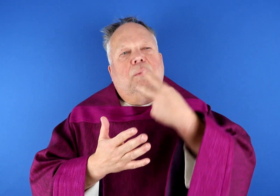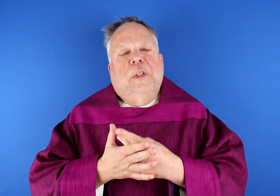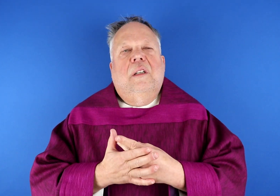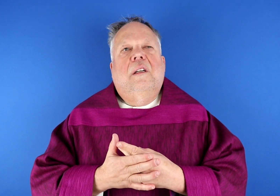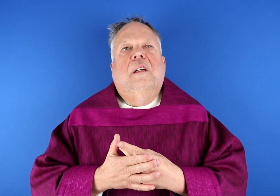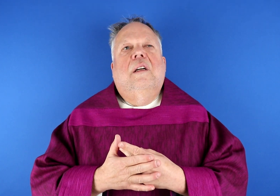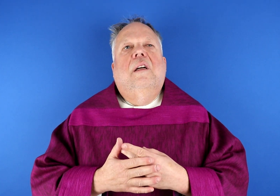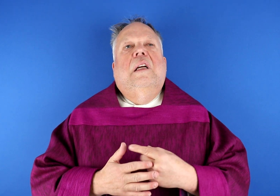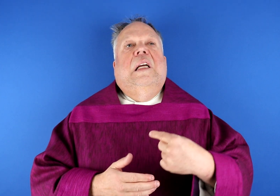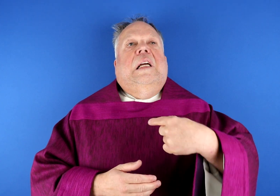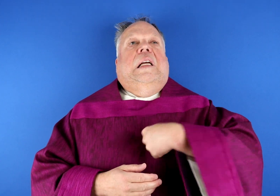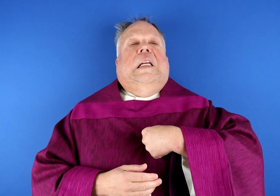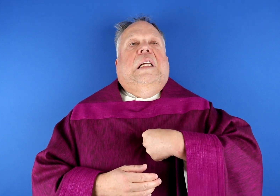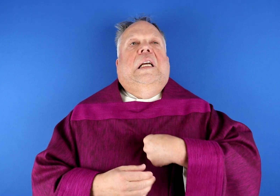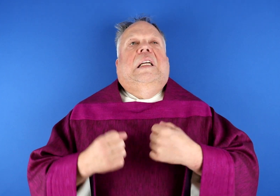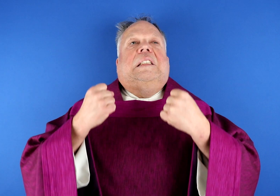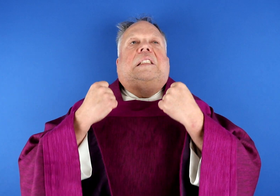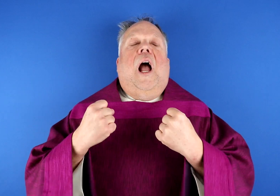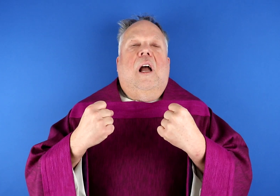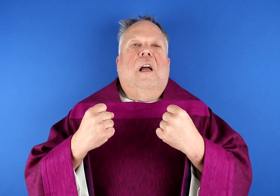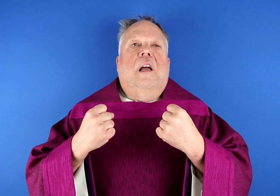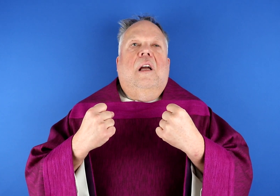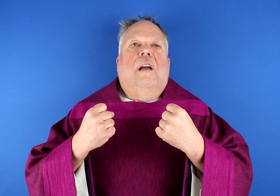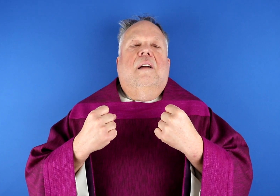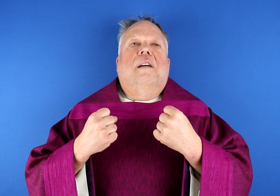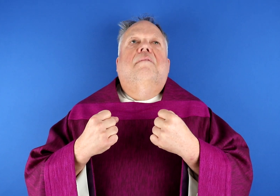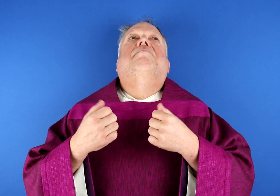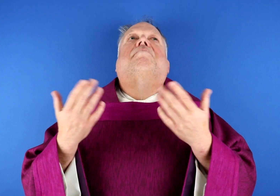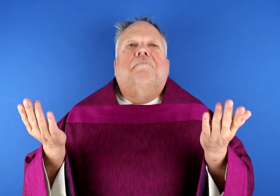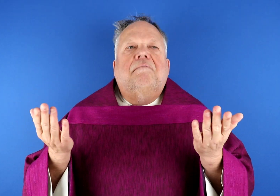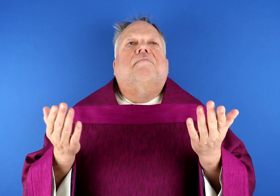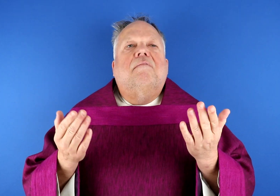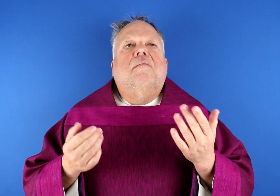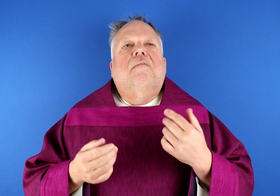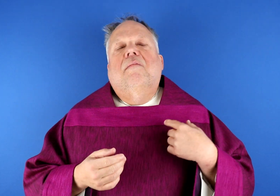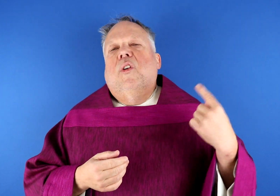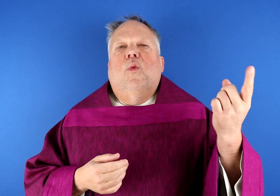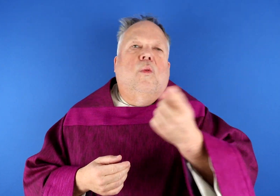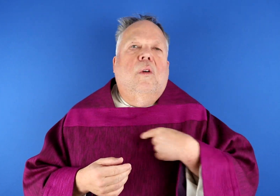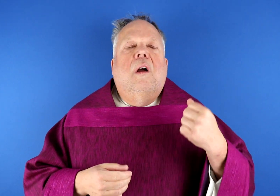Aber Jesus verspricht, er sagt von sich, ich bin die Sicherheit.